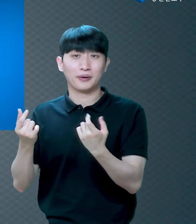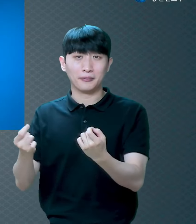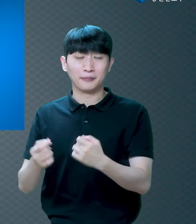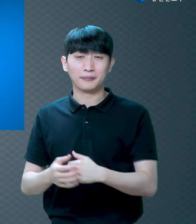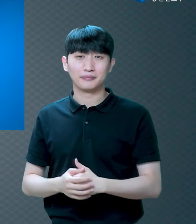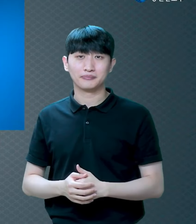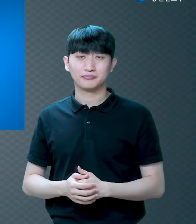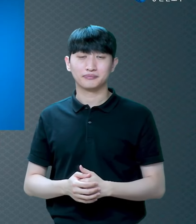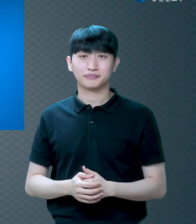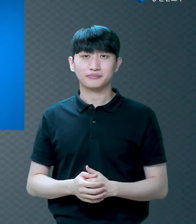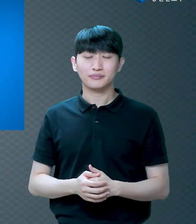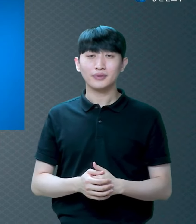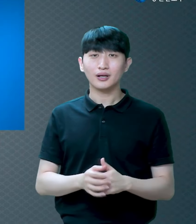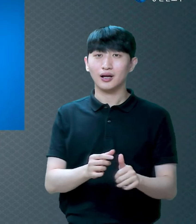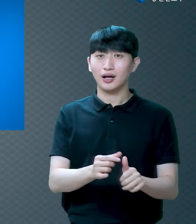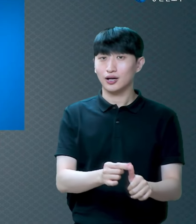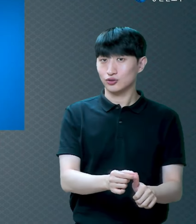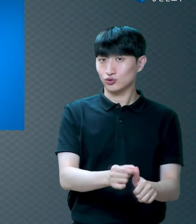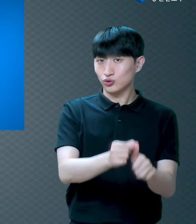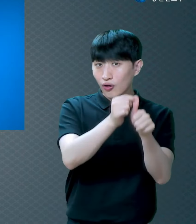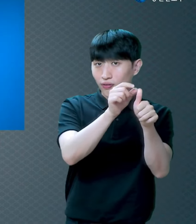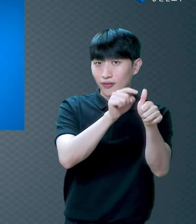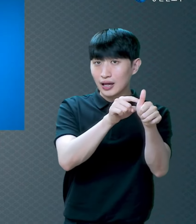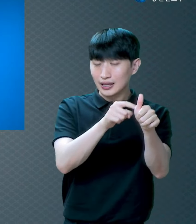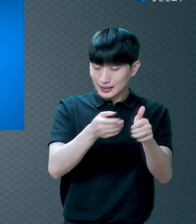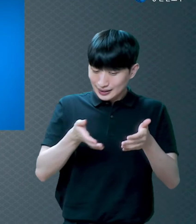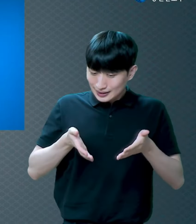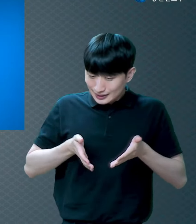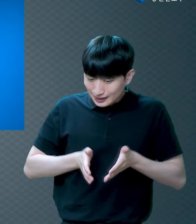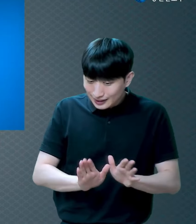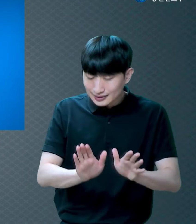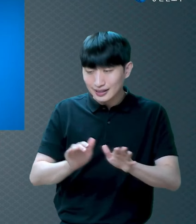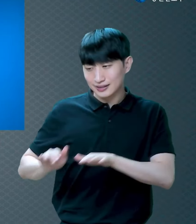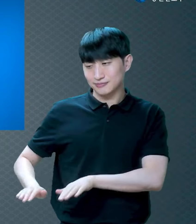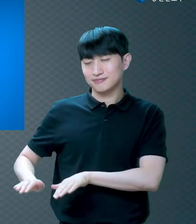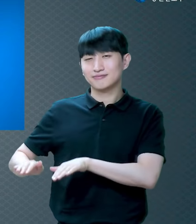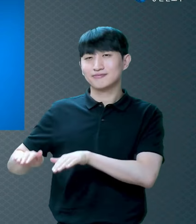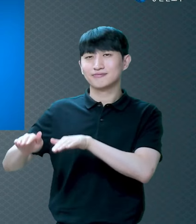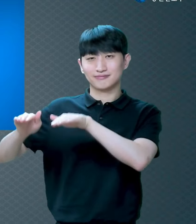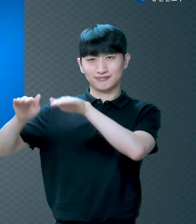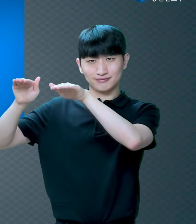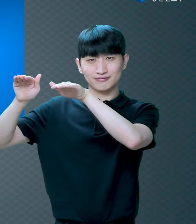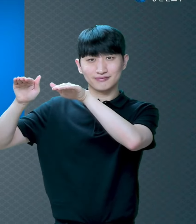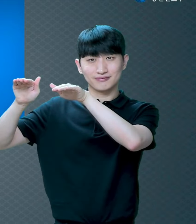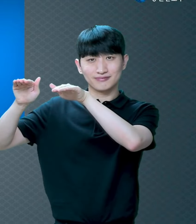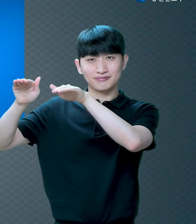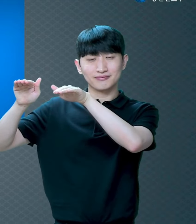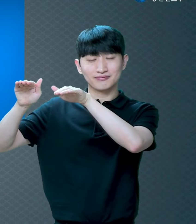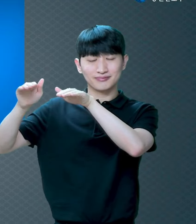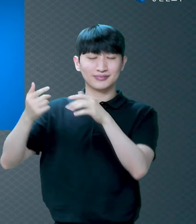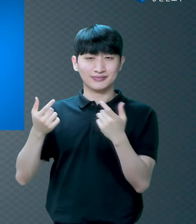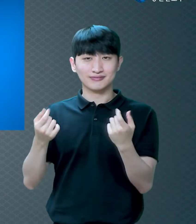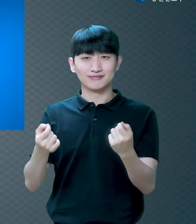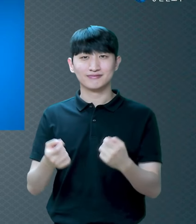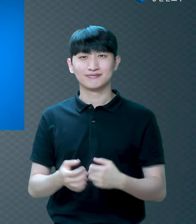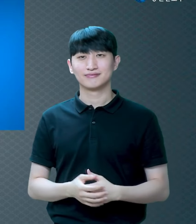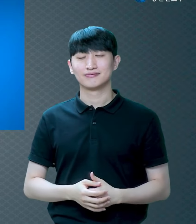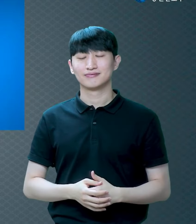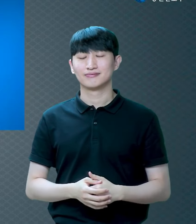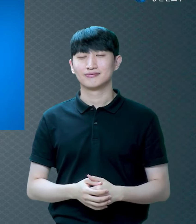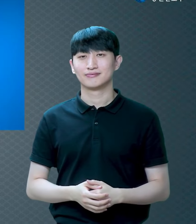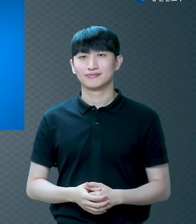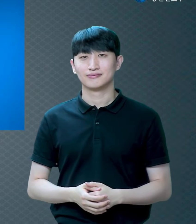구원은 탄생과 성장이라고 하는 두 가지 의미를 가지고 있다라고 하는 거예요